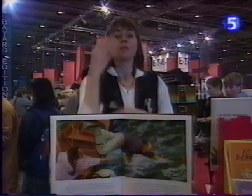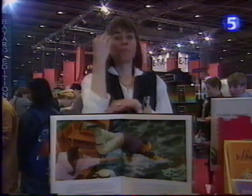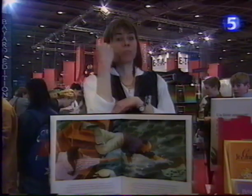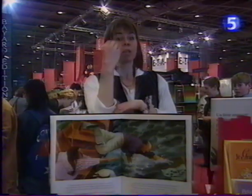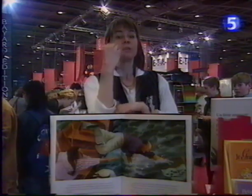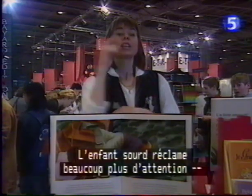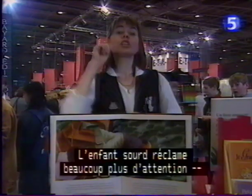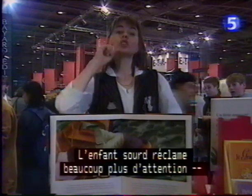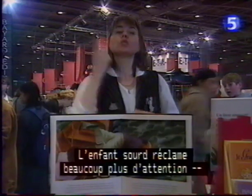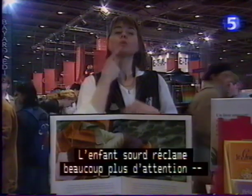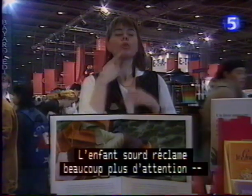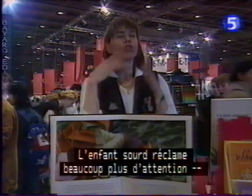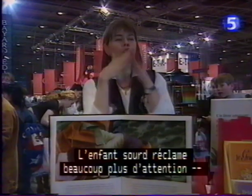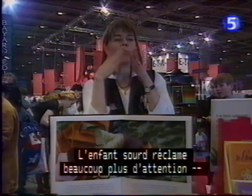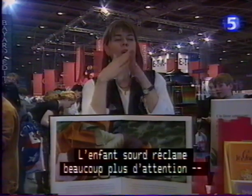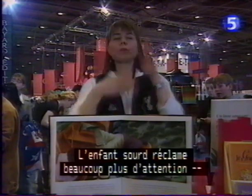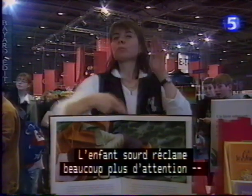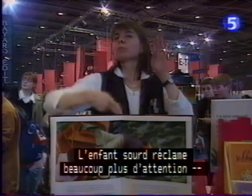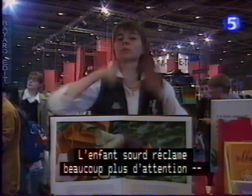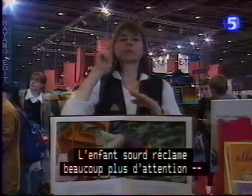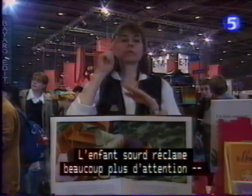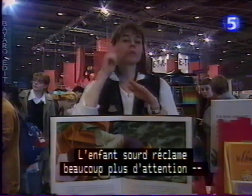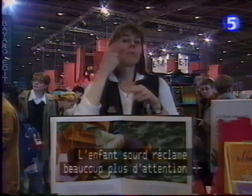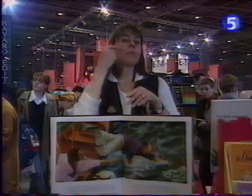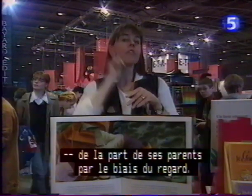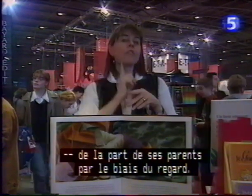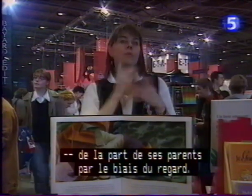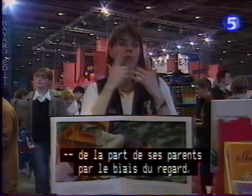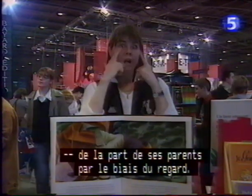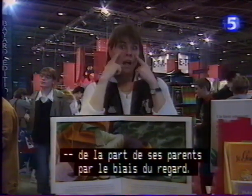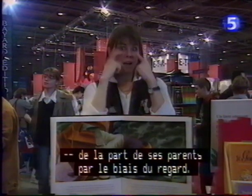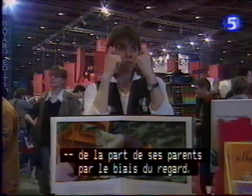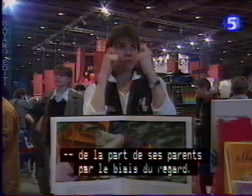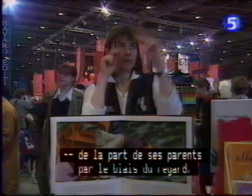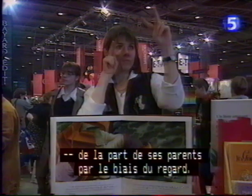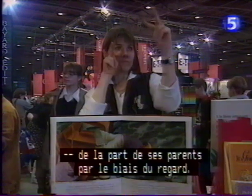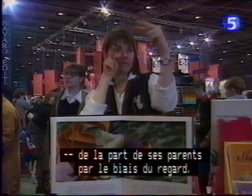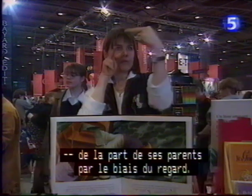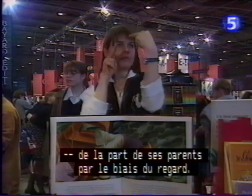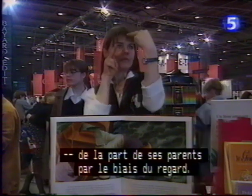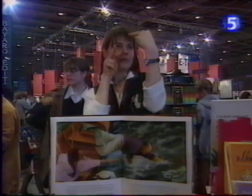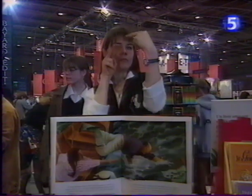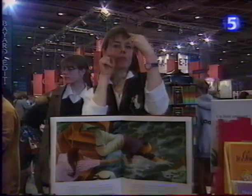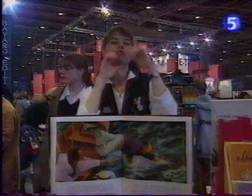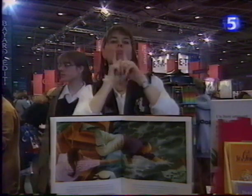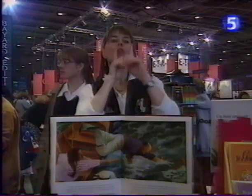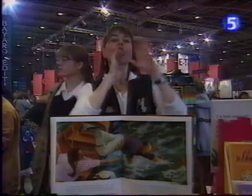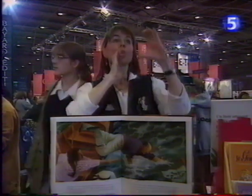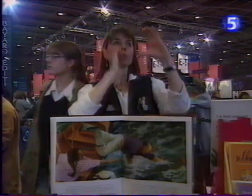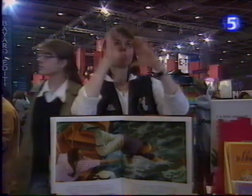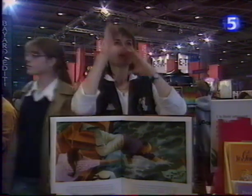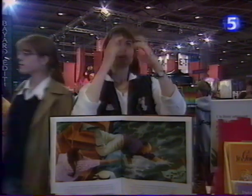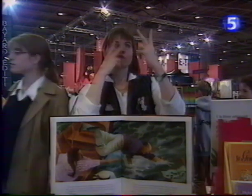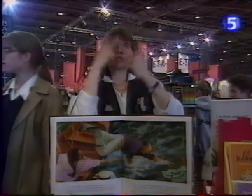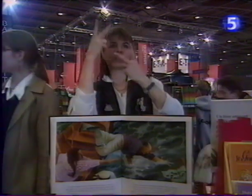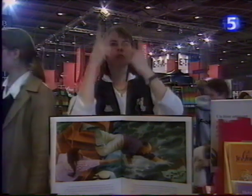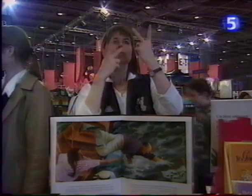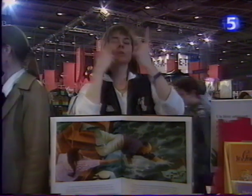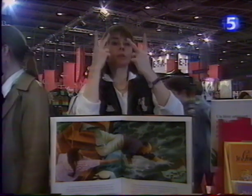L'enfant sourd réclame beaucoup plus d'attention de la part de ses parents par le biais du regard. Ainsi, il développe une communication visuelle. Les parents